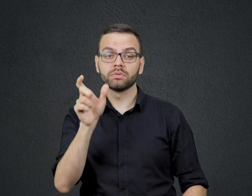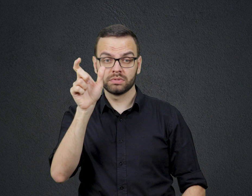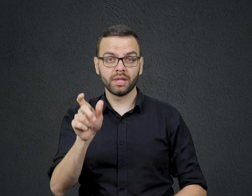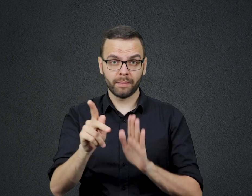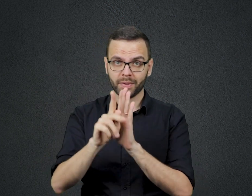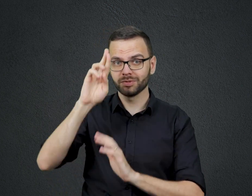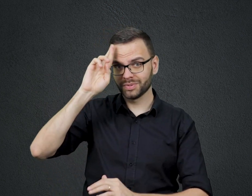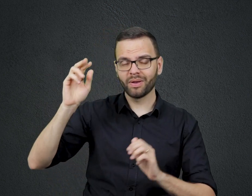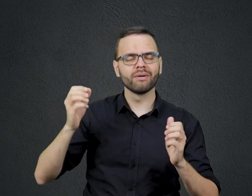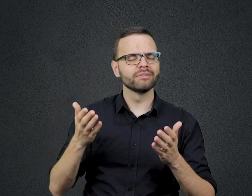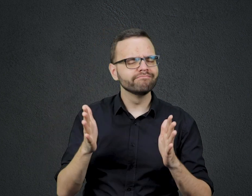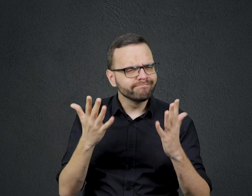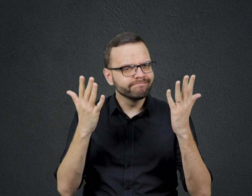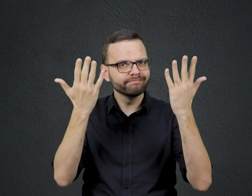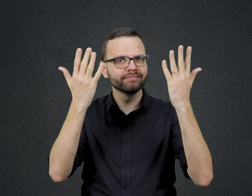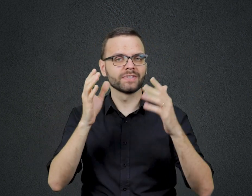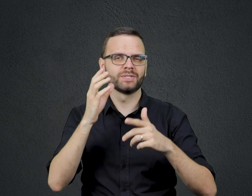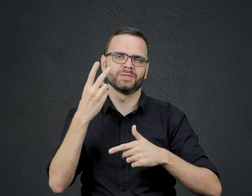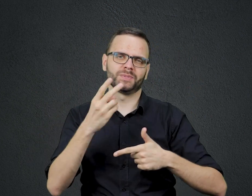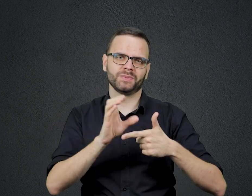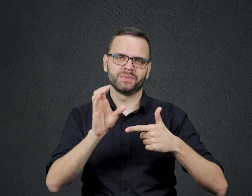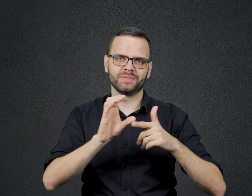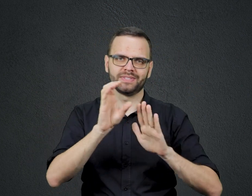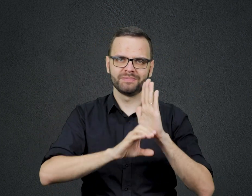Segundo aos Coríntios, capítulo 10, versículo 18